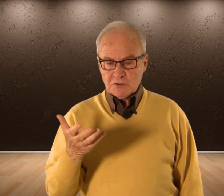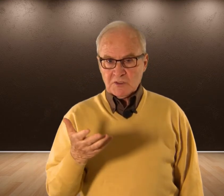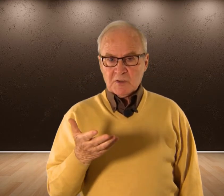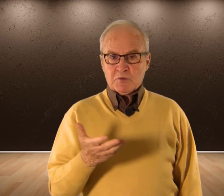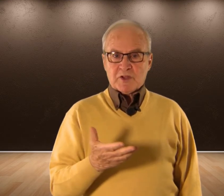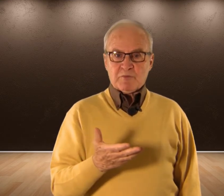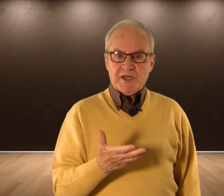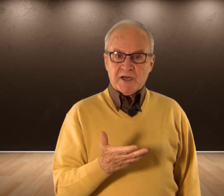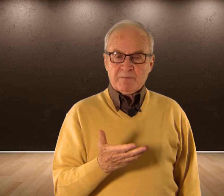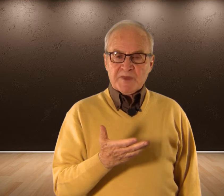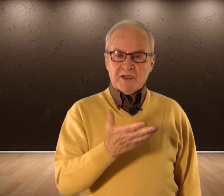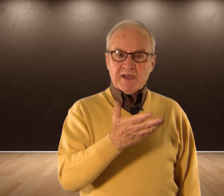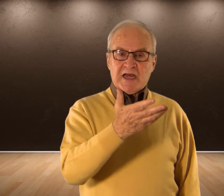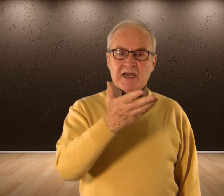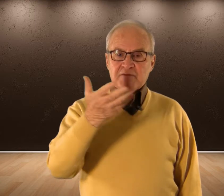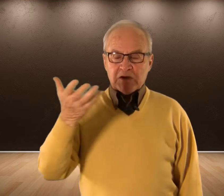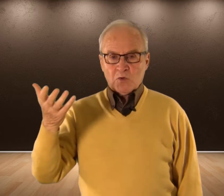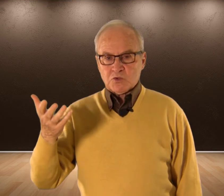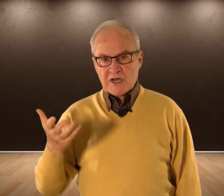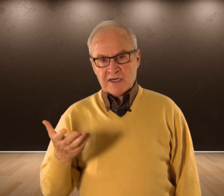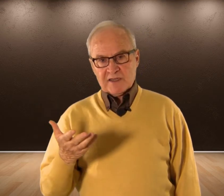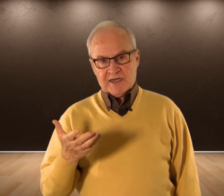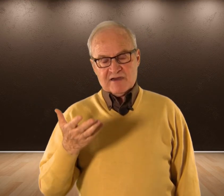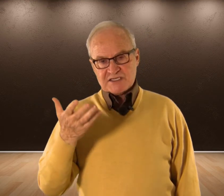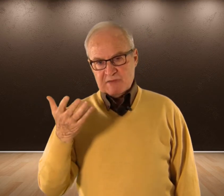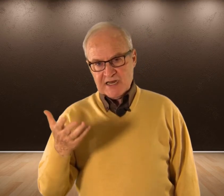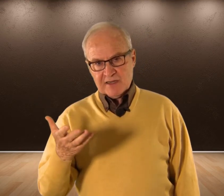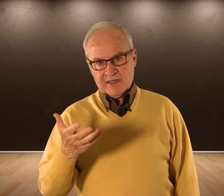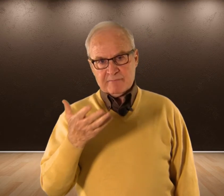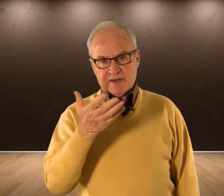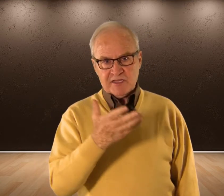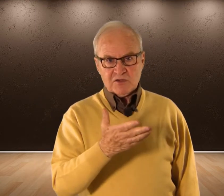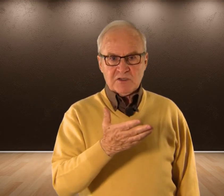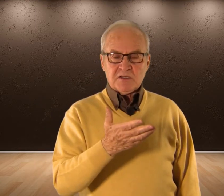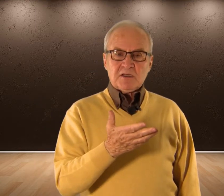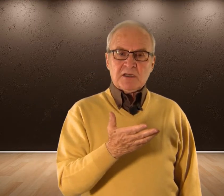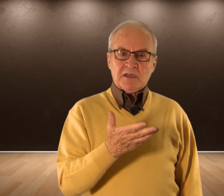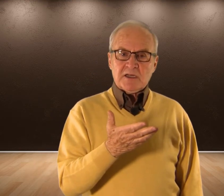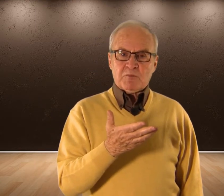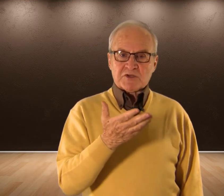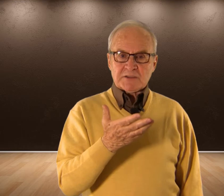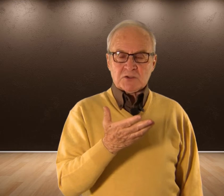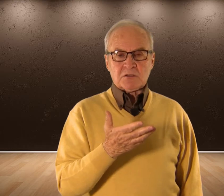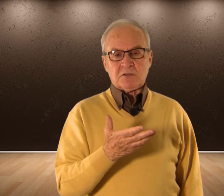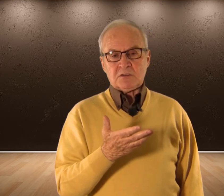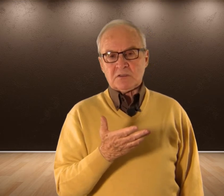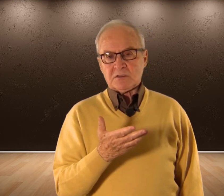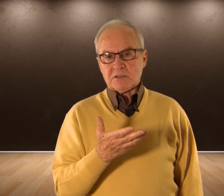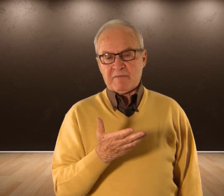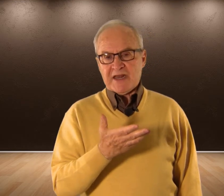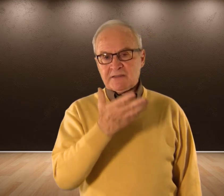Porque podían Era El nivel cultural Era similar Era parecido Y por tanto Habían